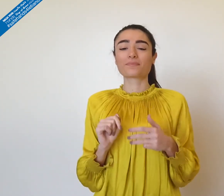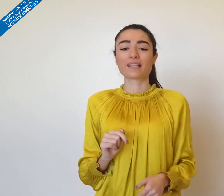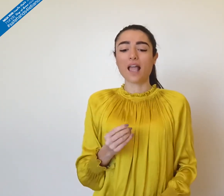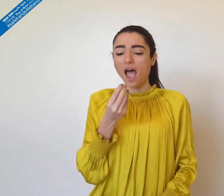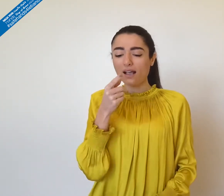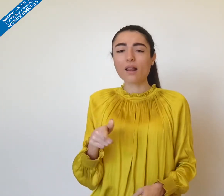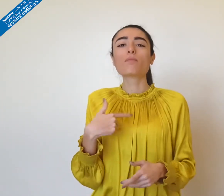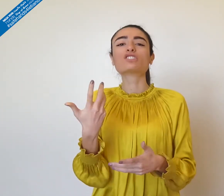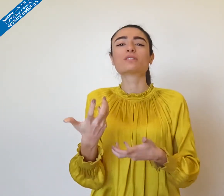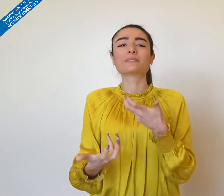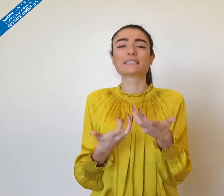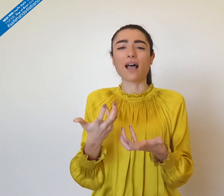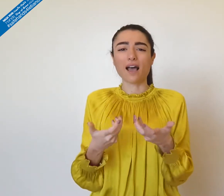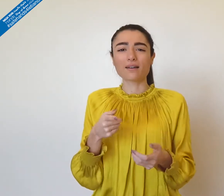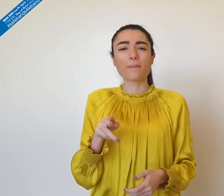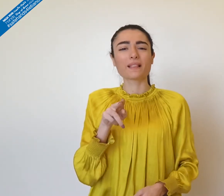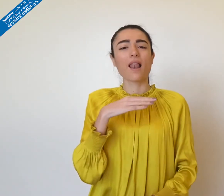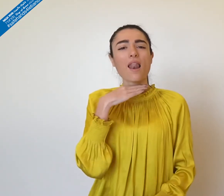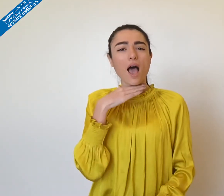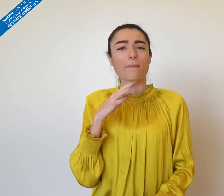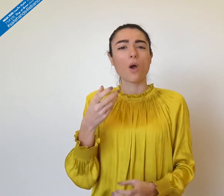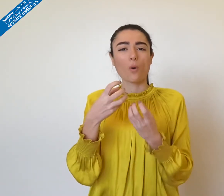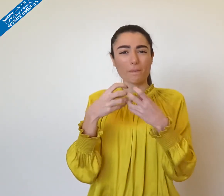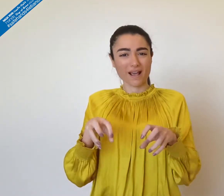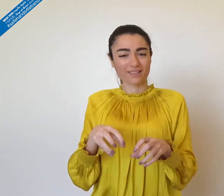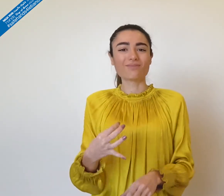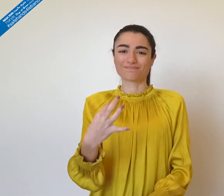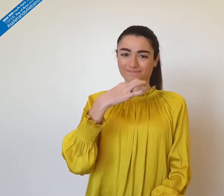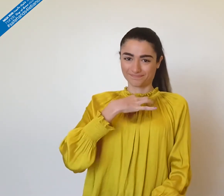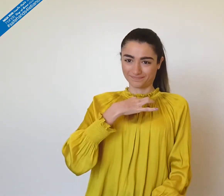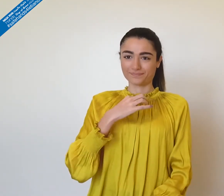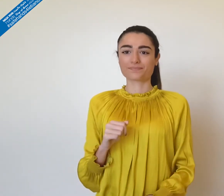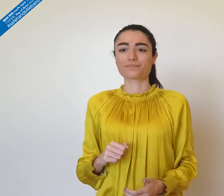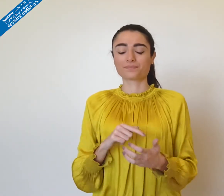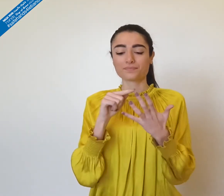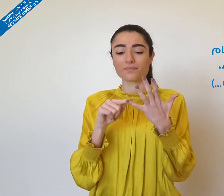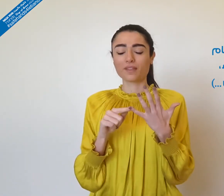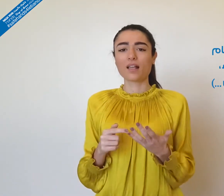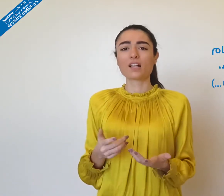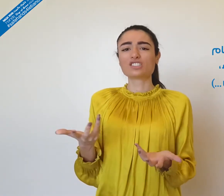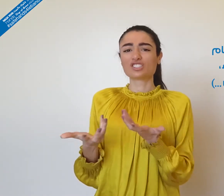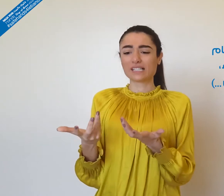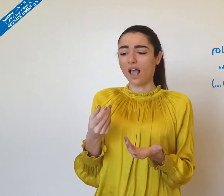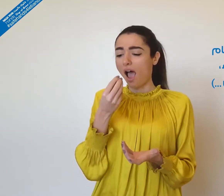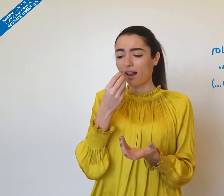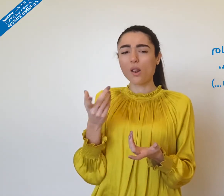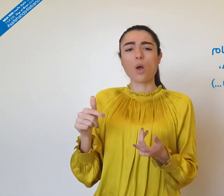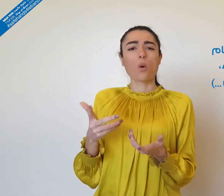تناول الطعام الغير مطهي خاصة اللحوب والبيض خامساً، مشاركة أدوات الطعام